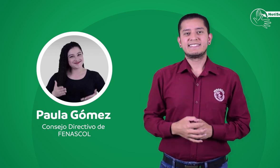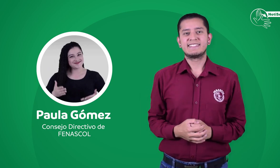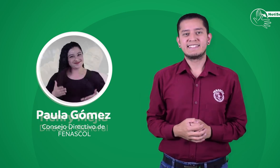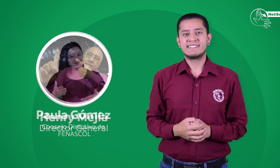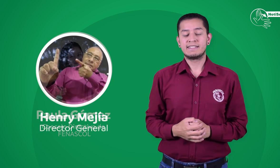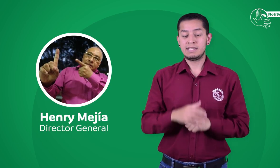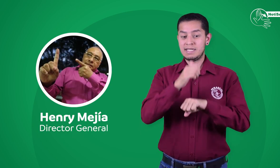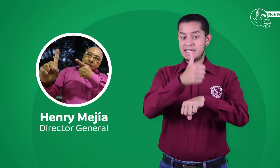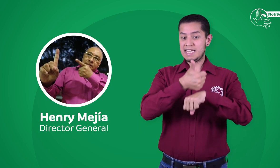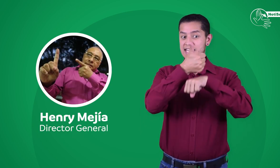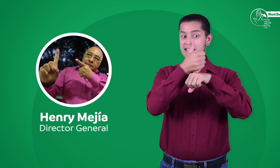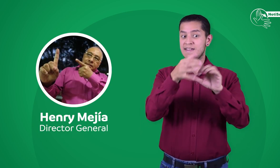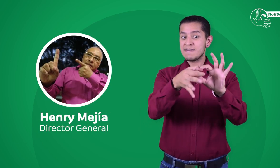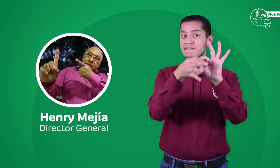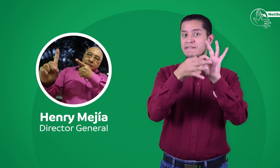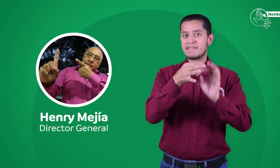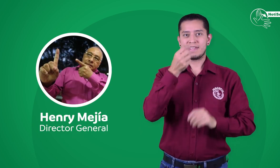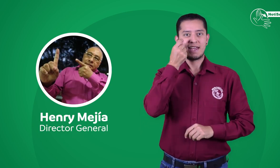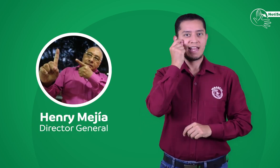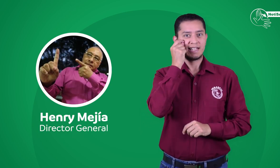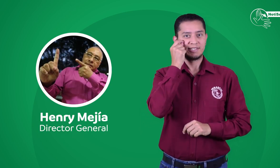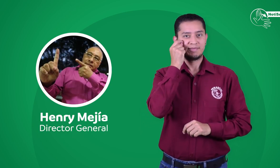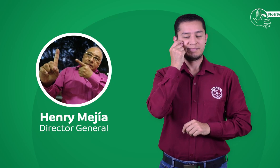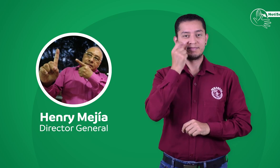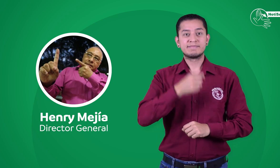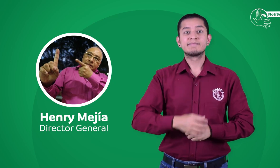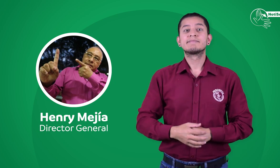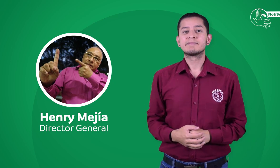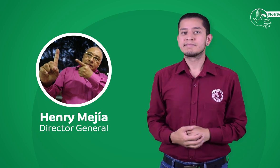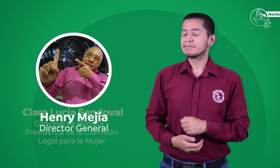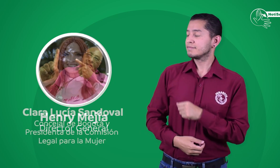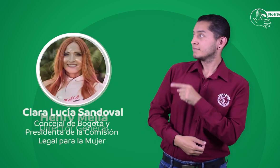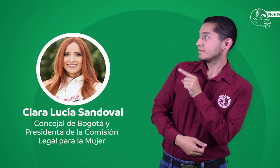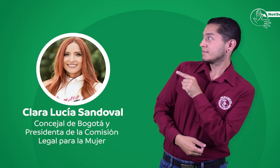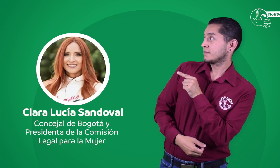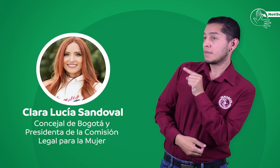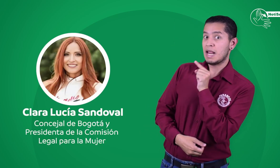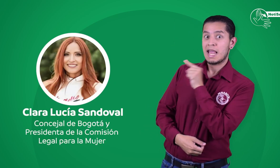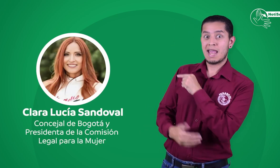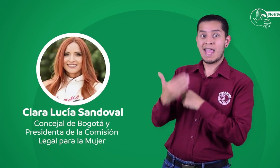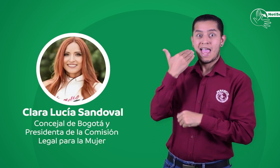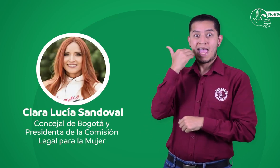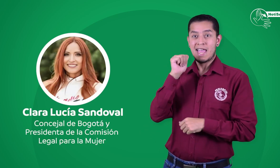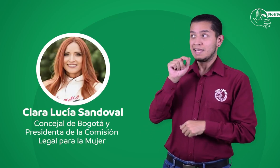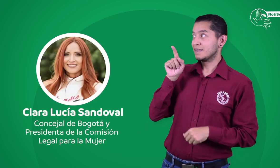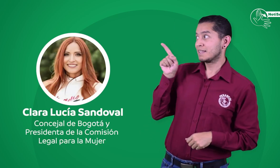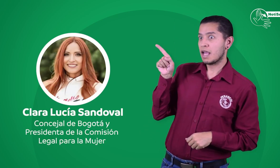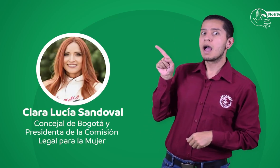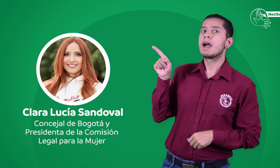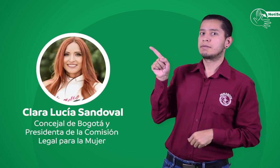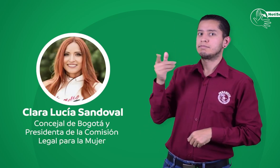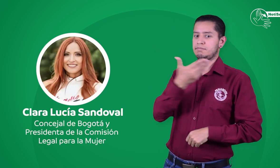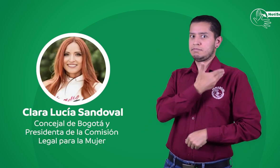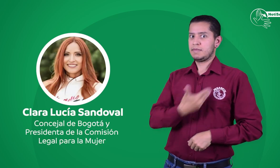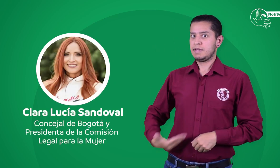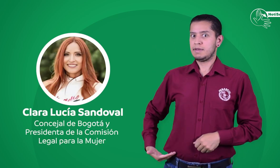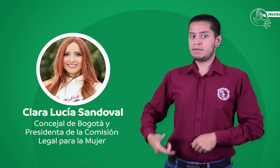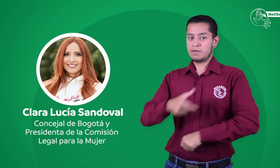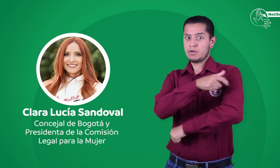el director general Henry Mejía, participaron en una reunión virtual con el grupo asesor y la concejala Clara